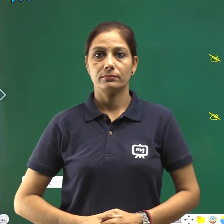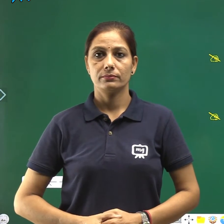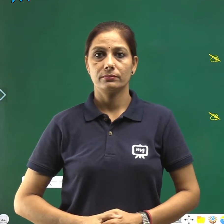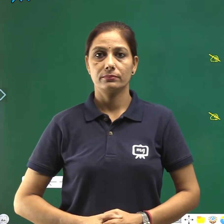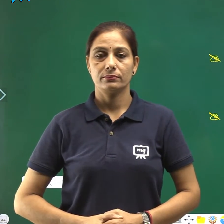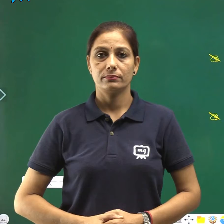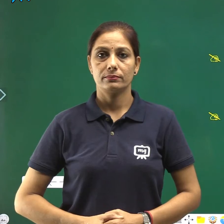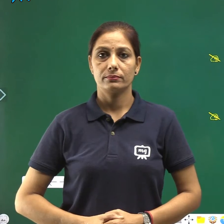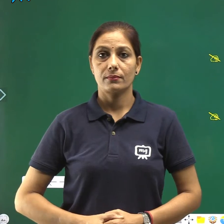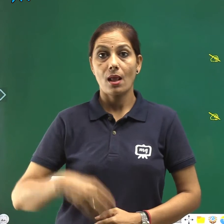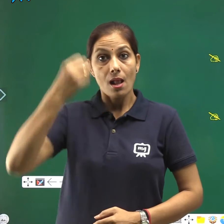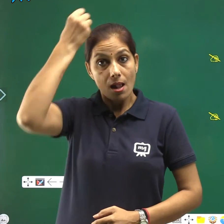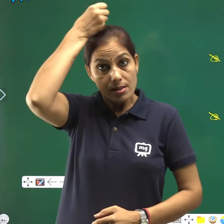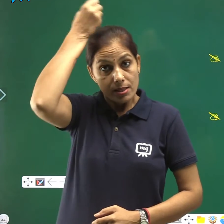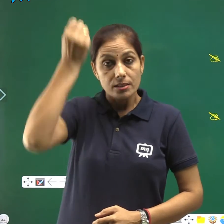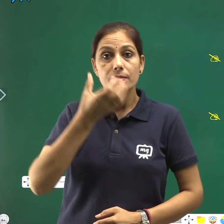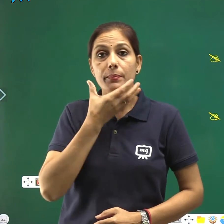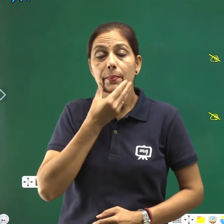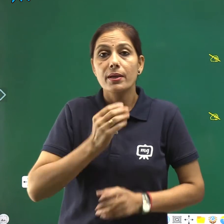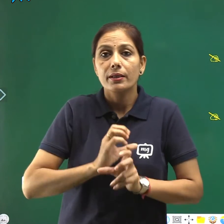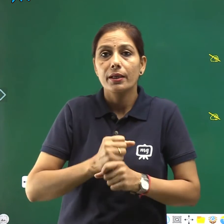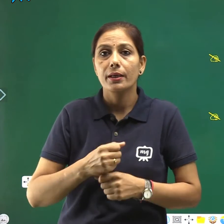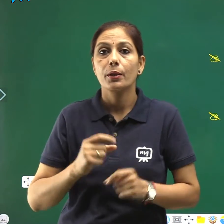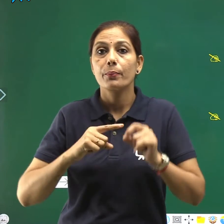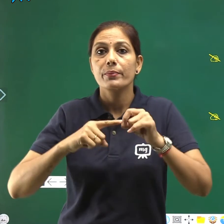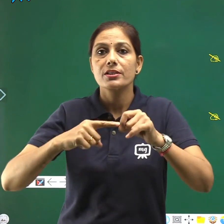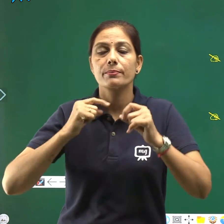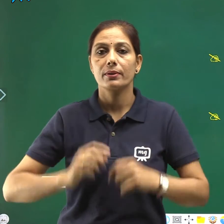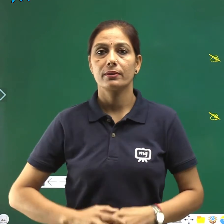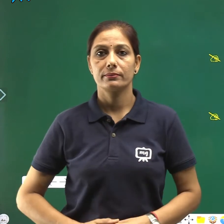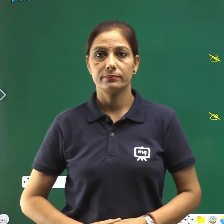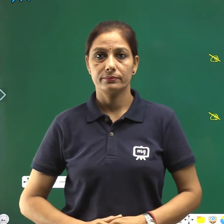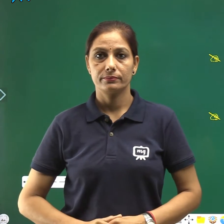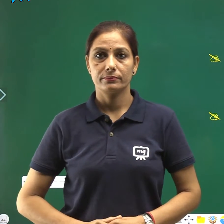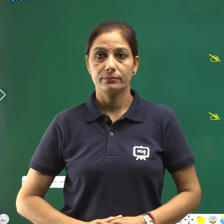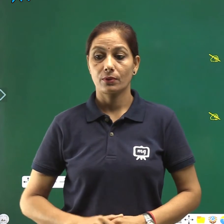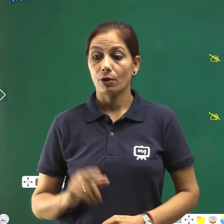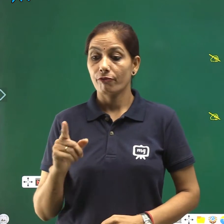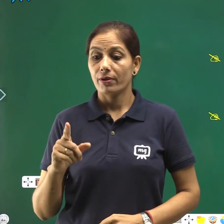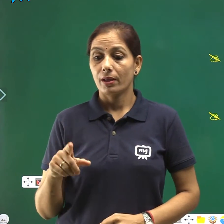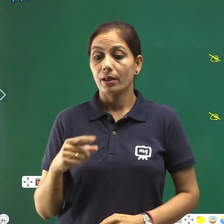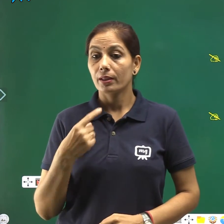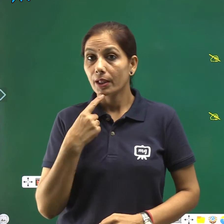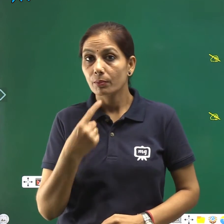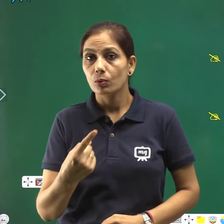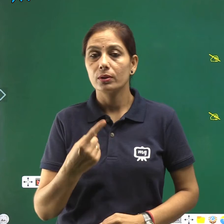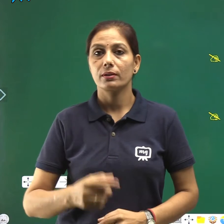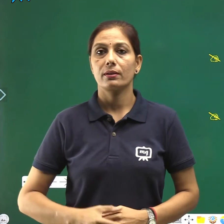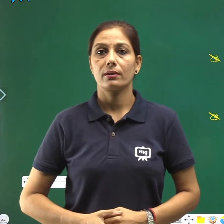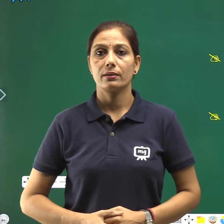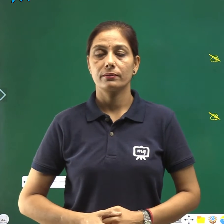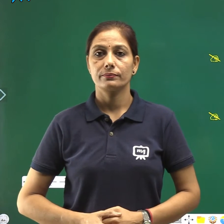सन्यासी बनने के प्रशन पर वे इतना ही कहते थे कि